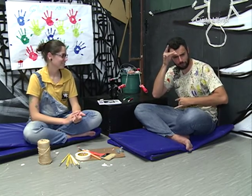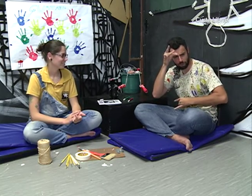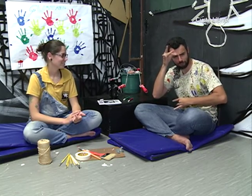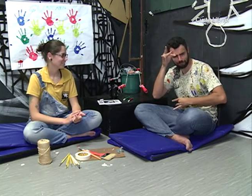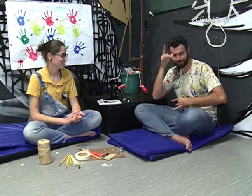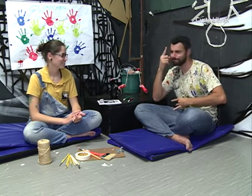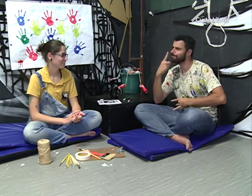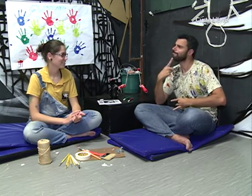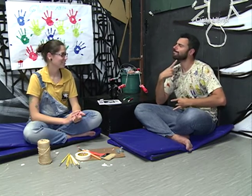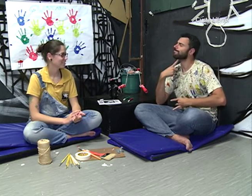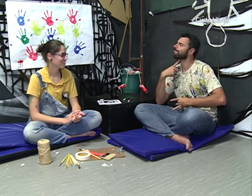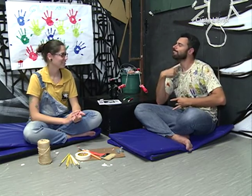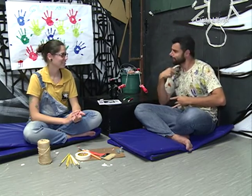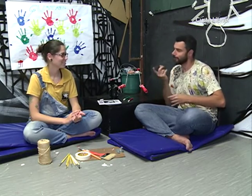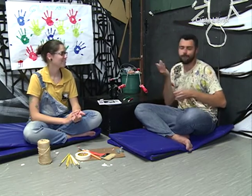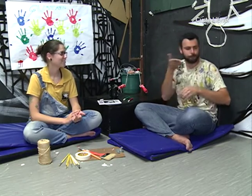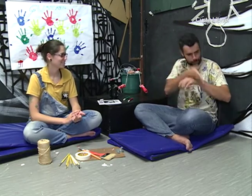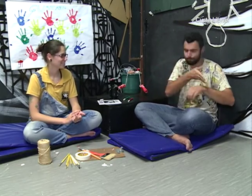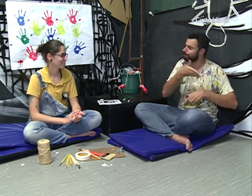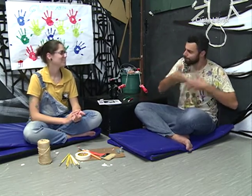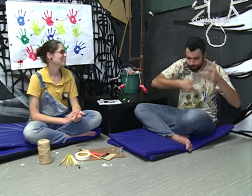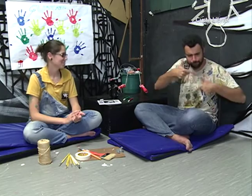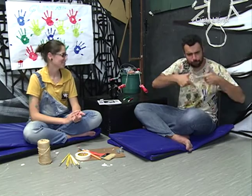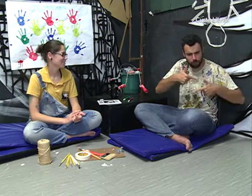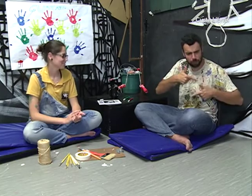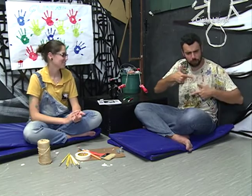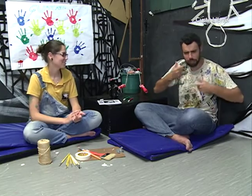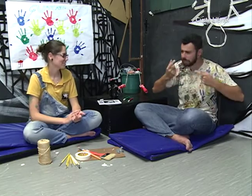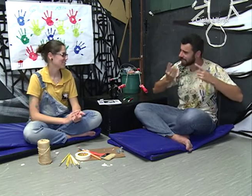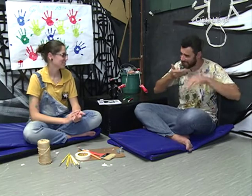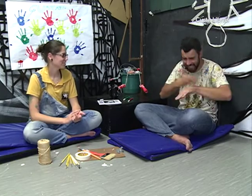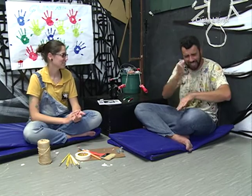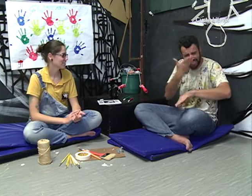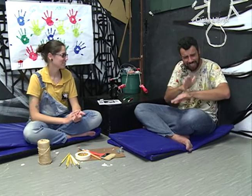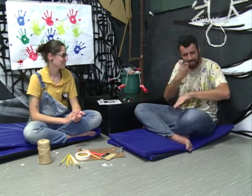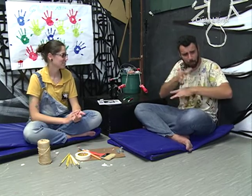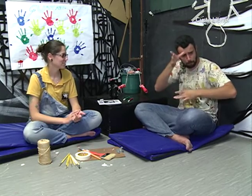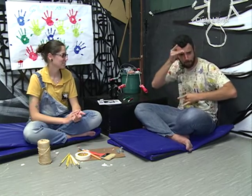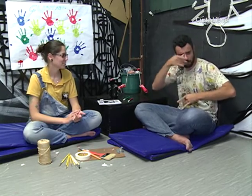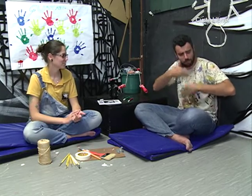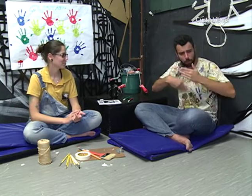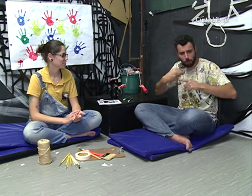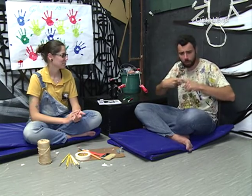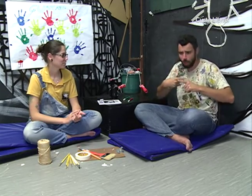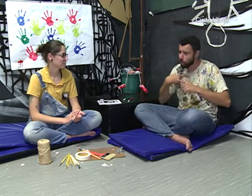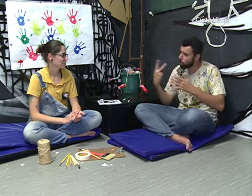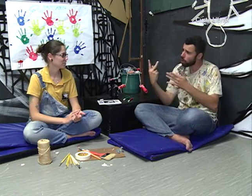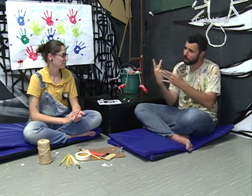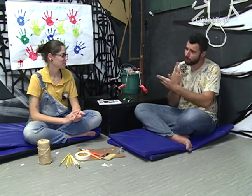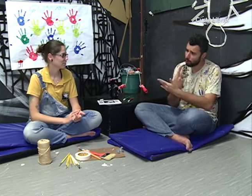Performance foi algo muito interessante pra mim. Trabalhei muito nessa modalidade. Trabalhei mesmo.